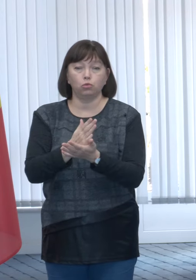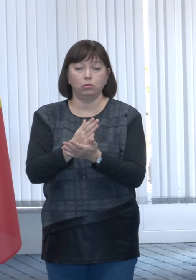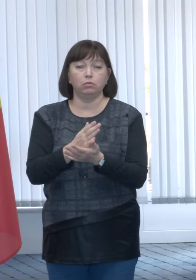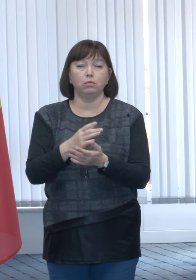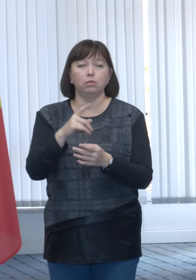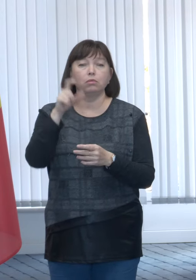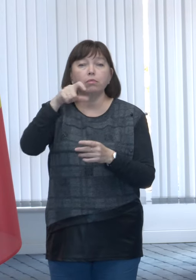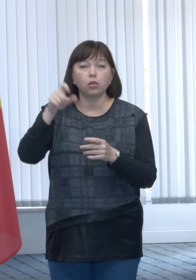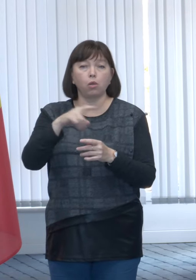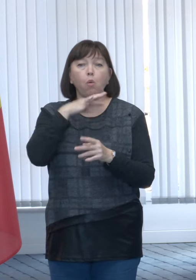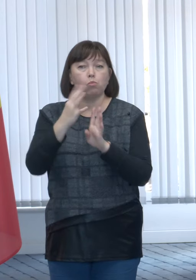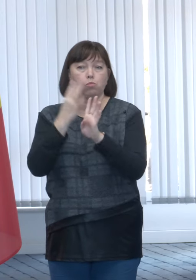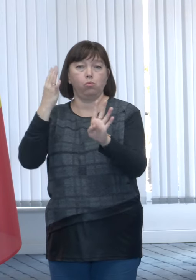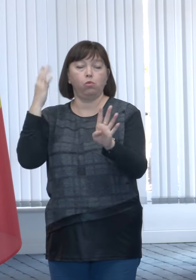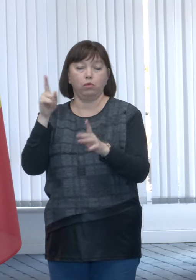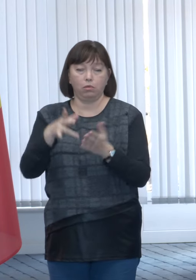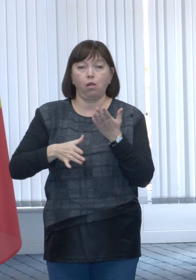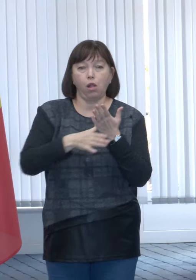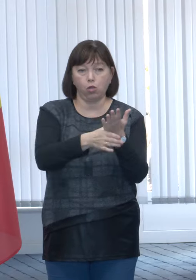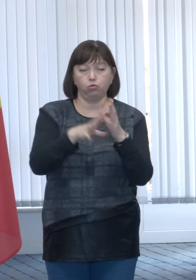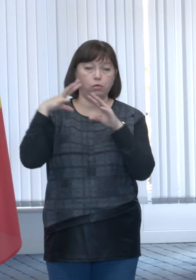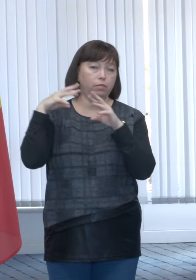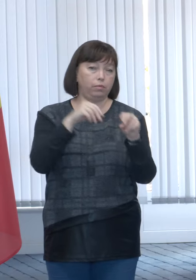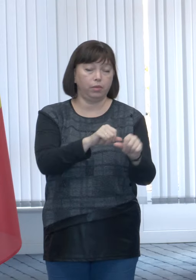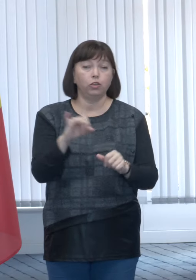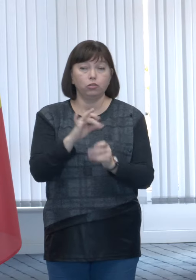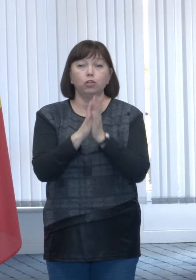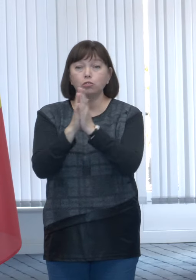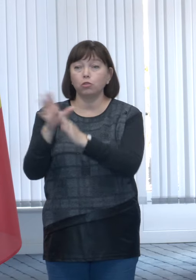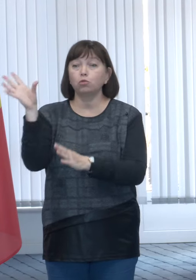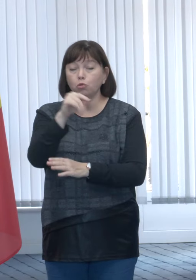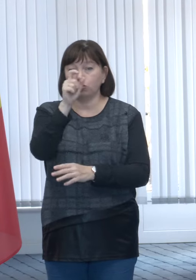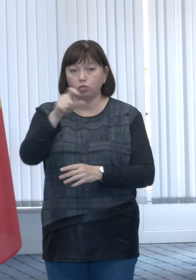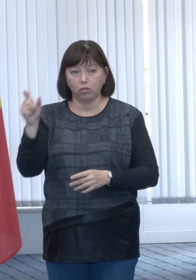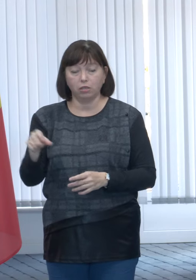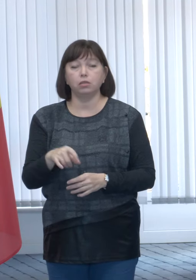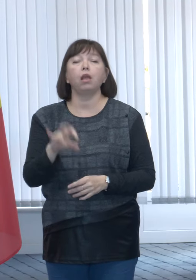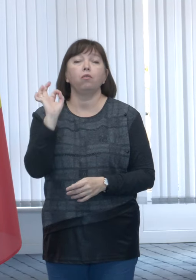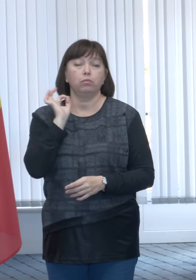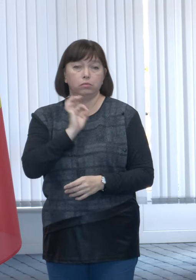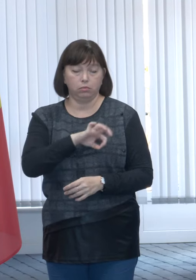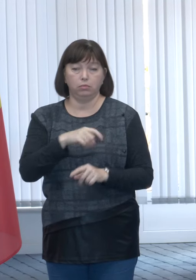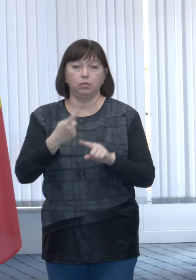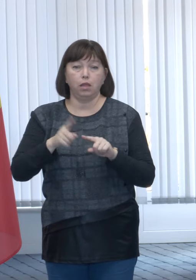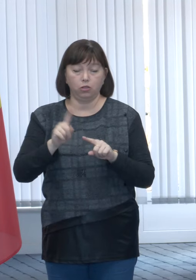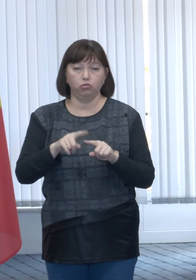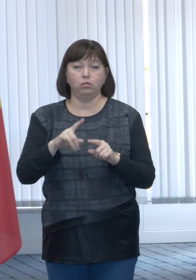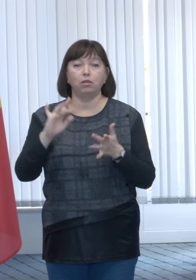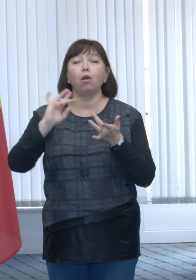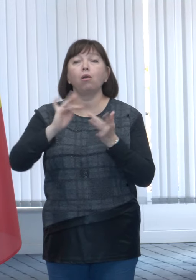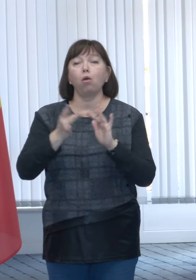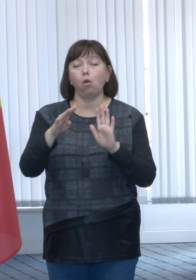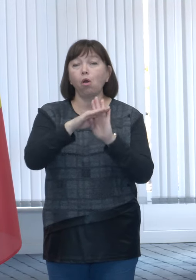rând mai mare de cetățeni și încurajăm toți cetățenii să opteze pentru formula online, să se